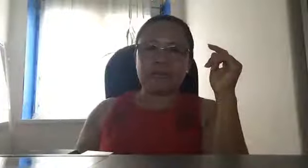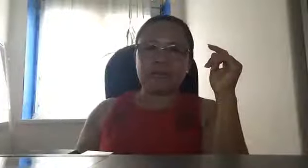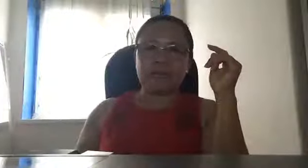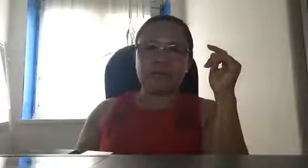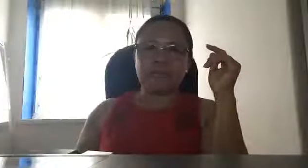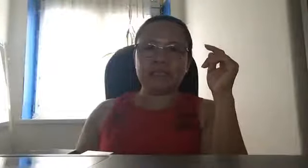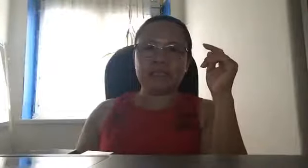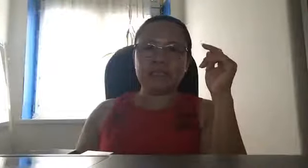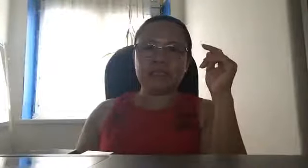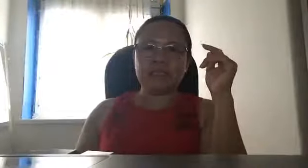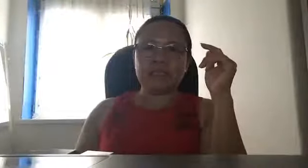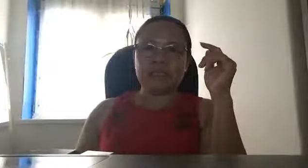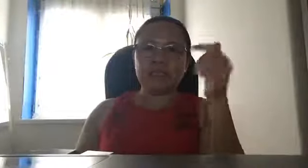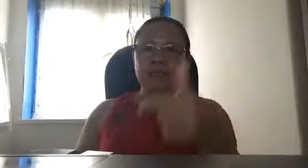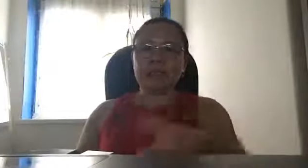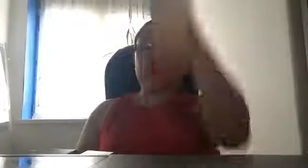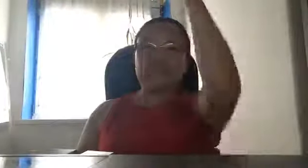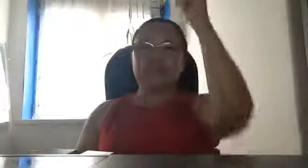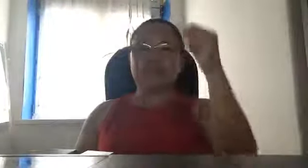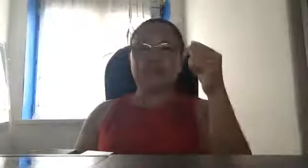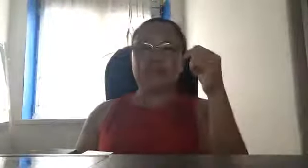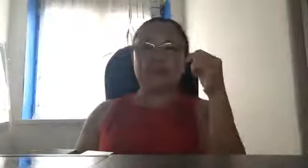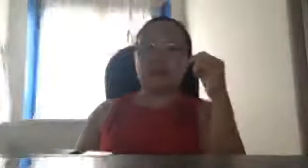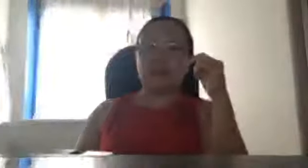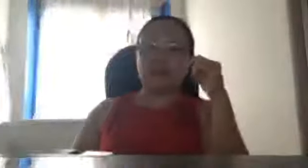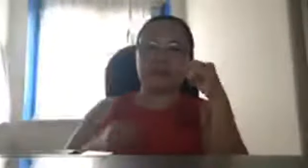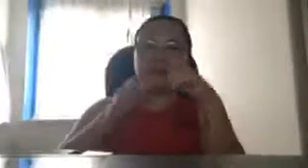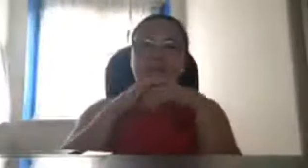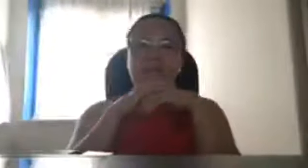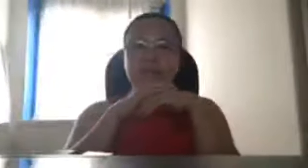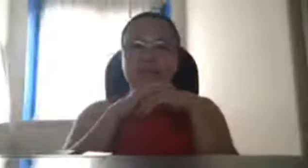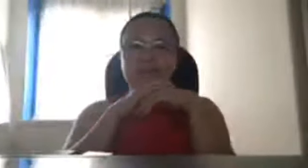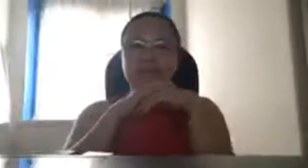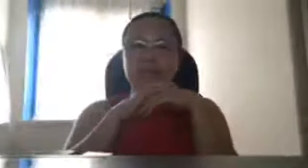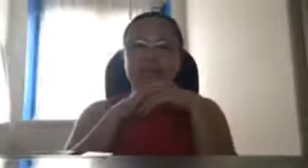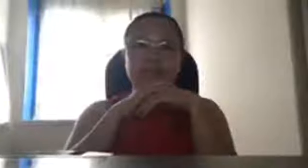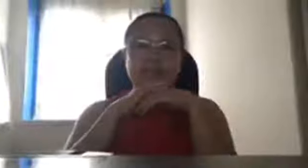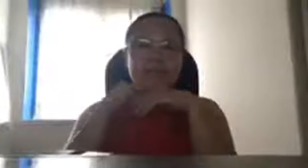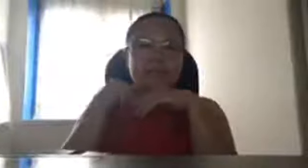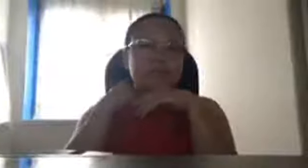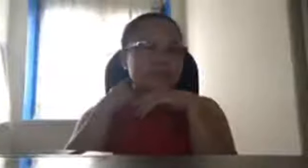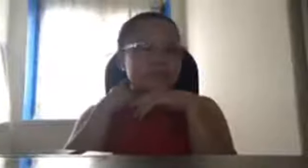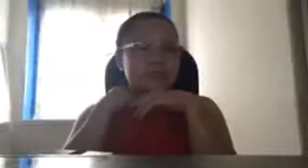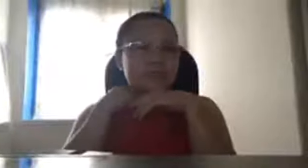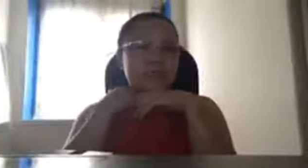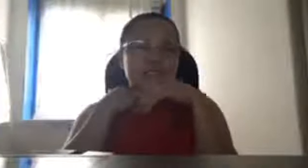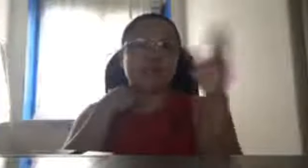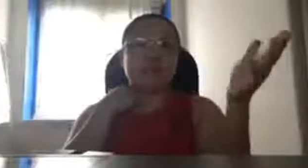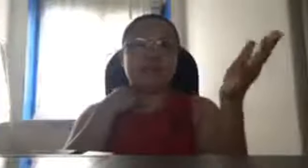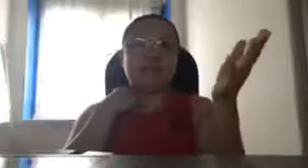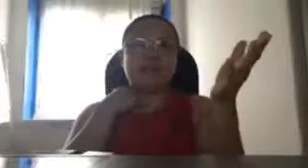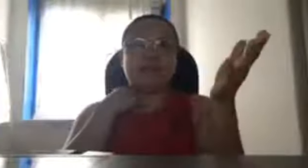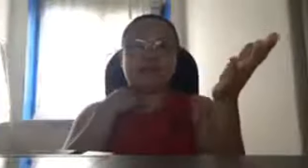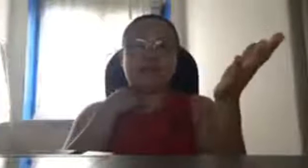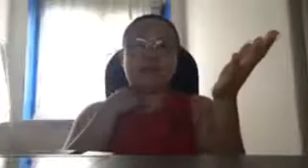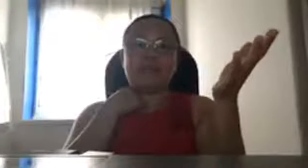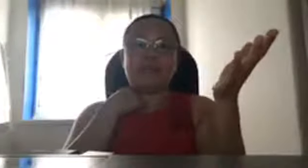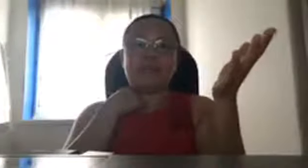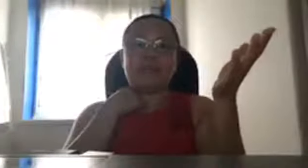missiles tapos ang pilipinas pala ang pasasabogin sabihin ng amerika o